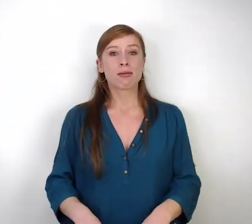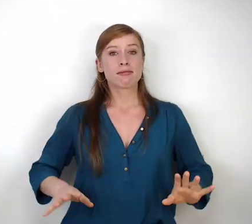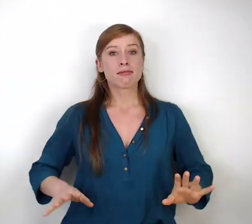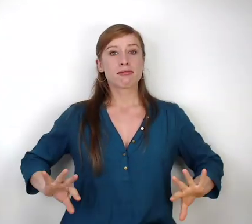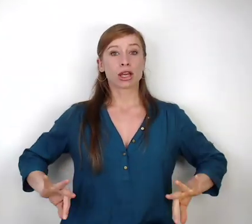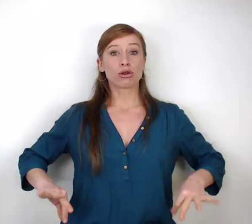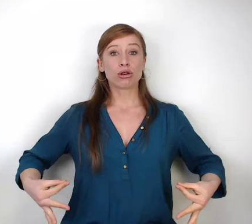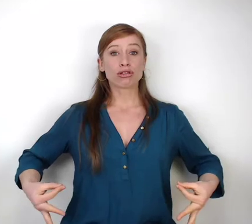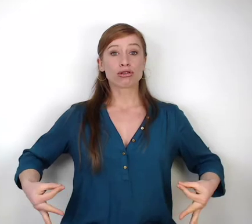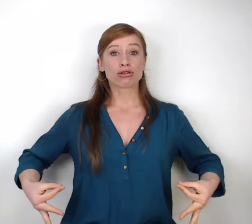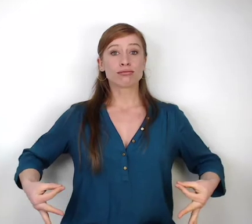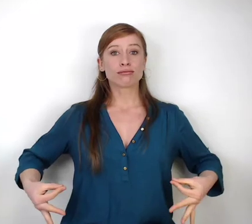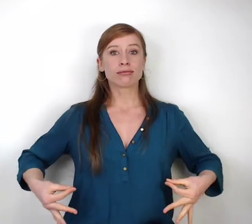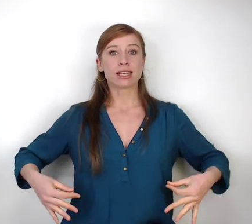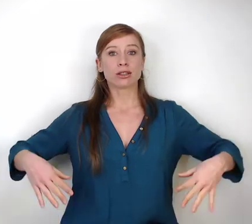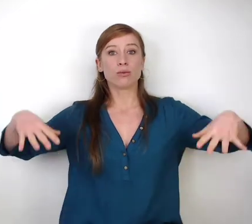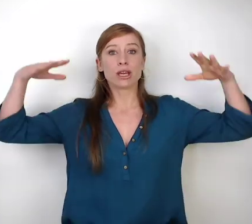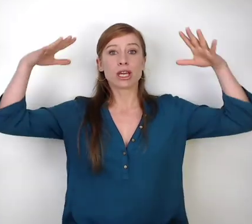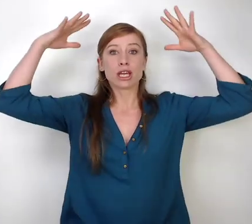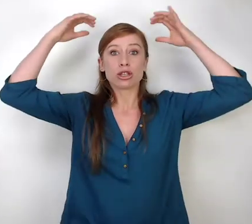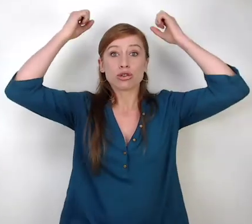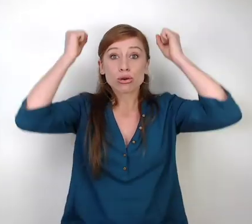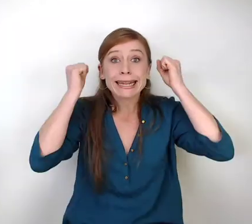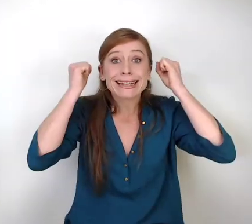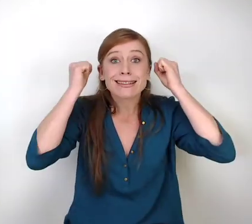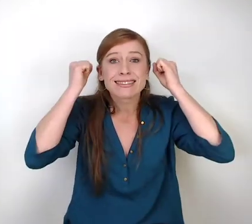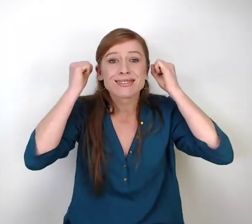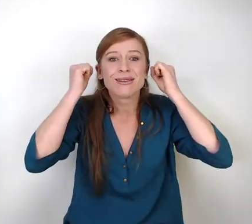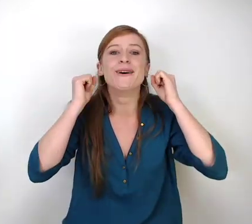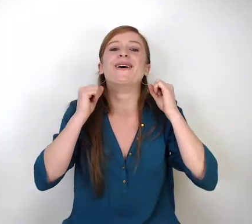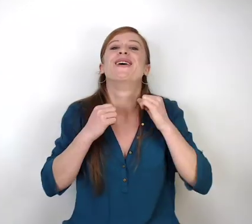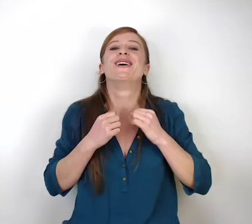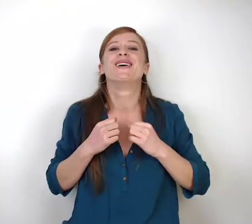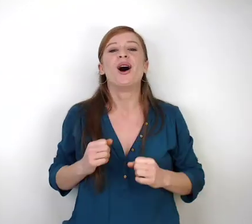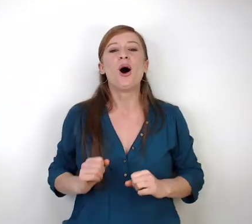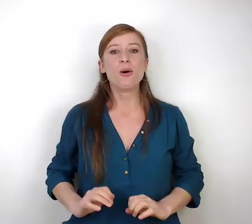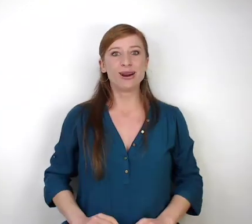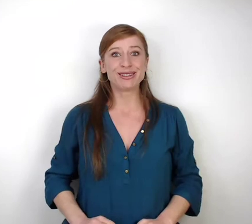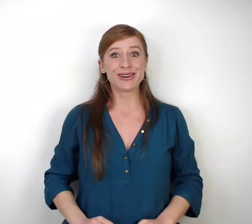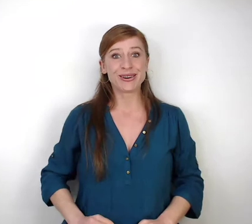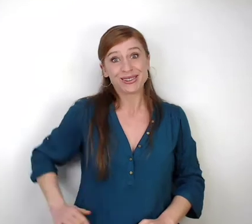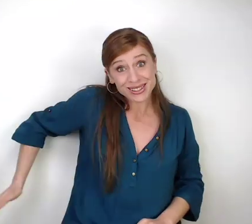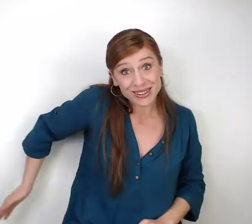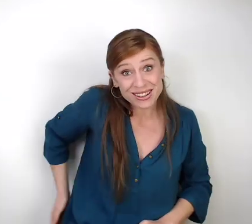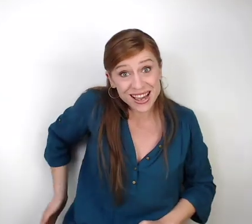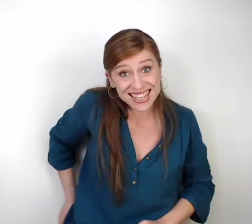La culotte, ça se met sur la tête. Mais non, c'est sur les fesses.